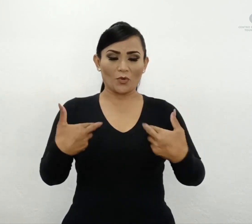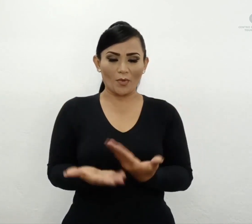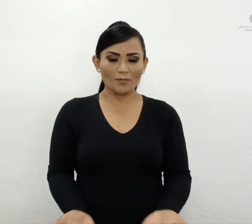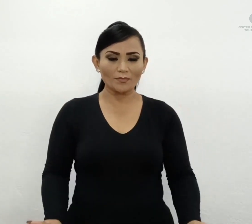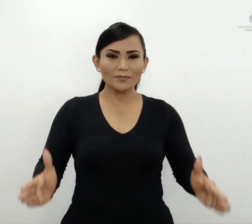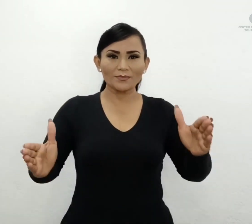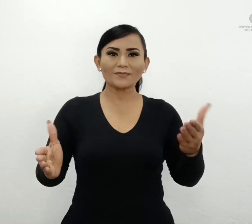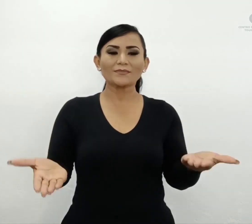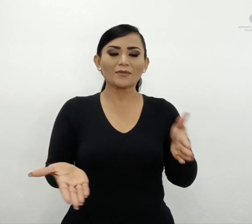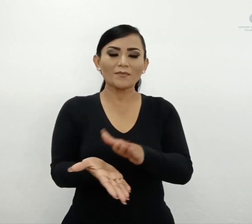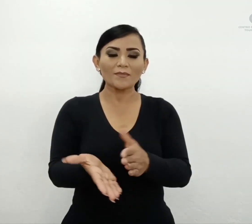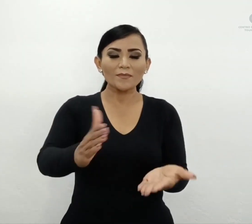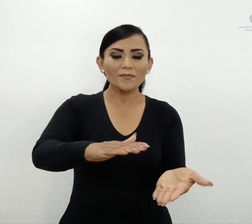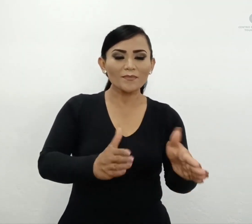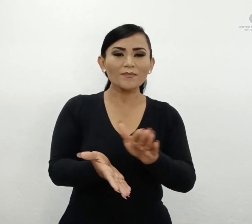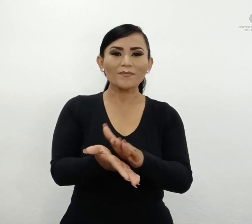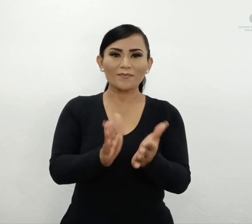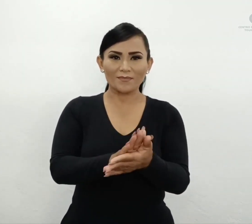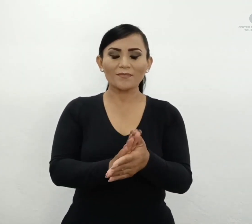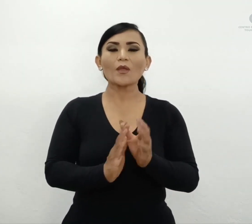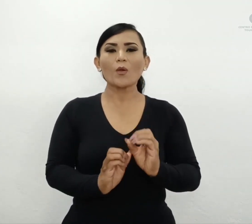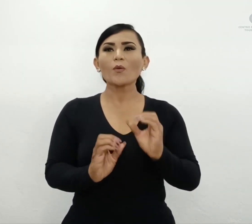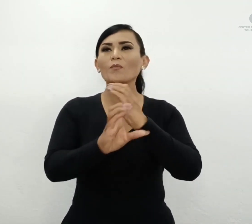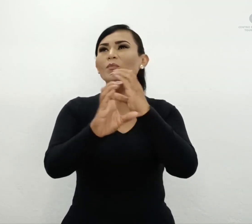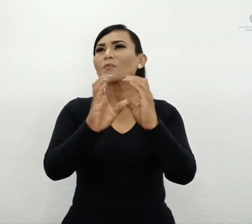ropa, servilleteros y adornos.